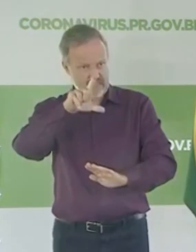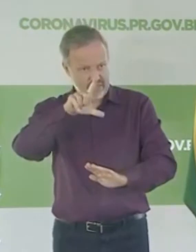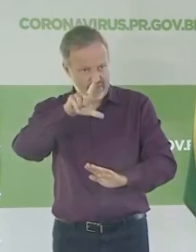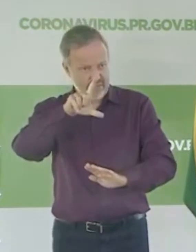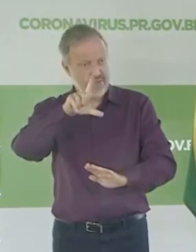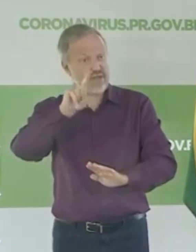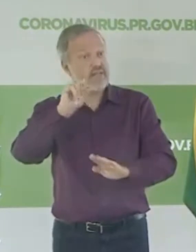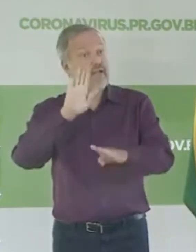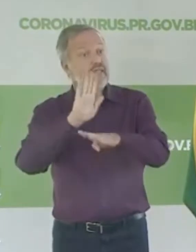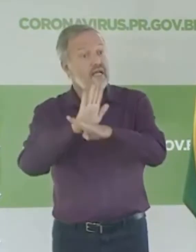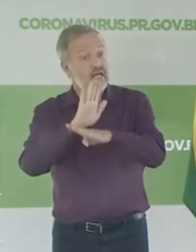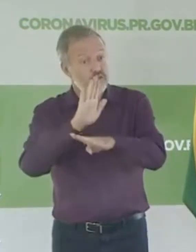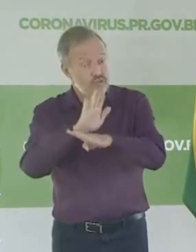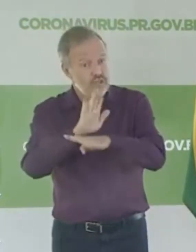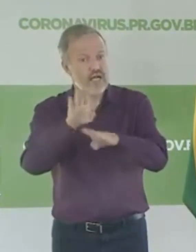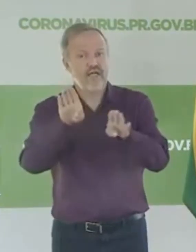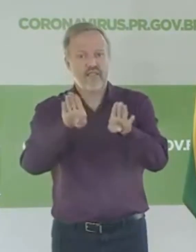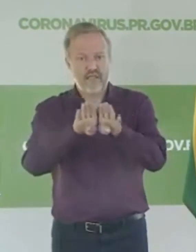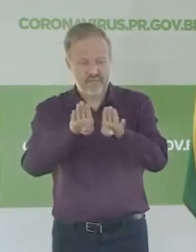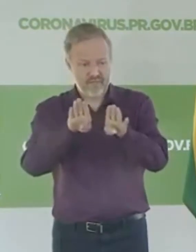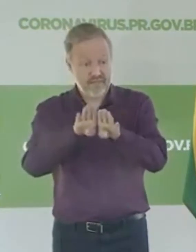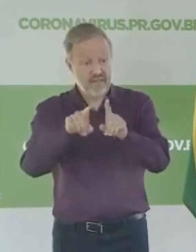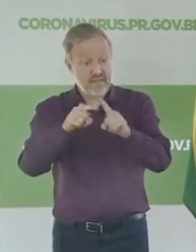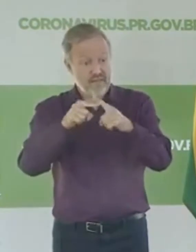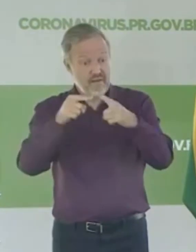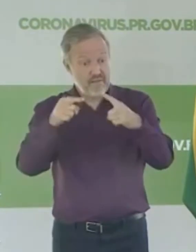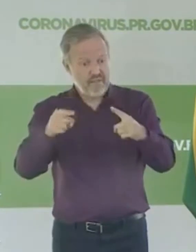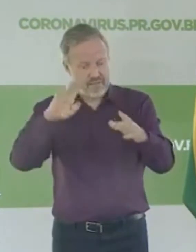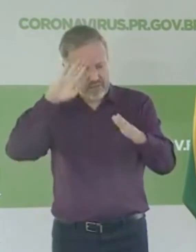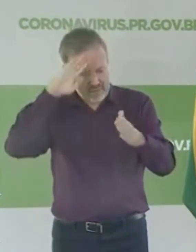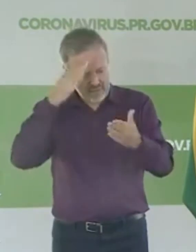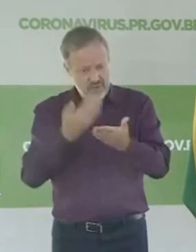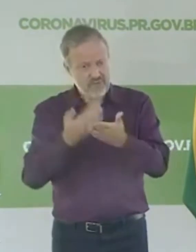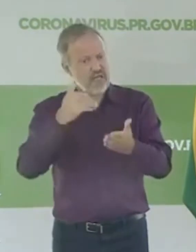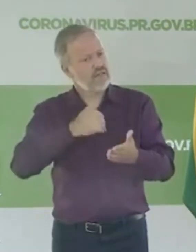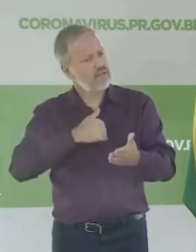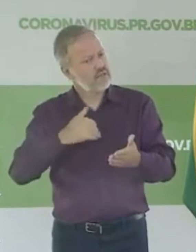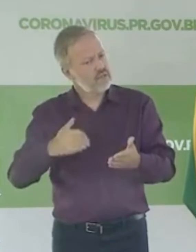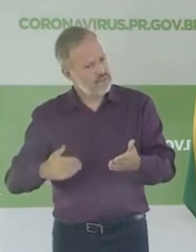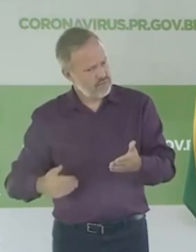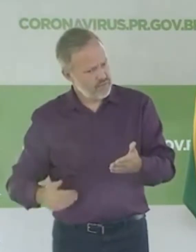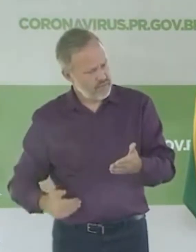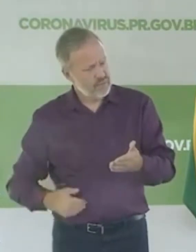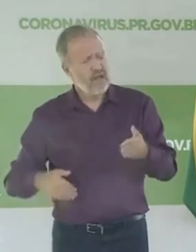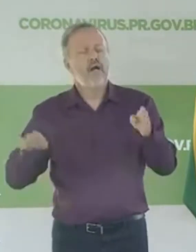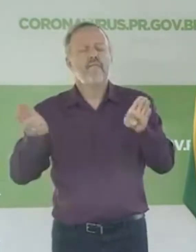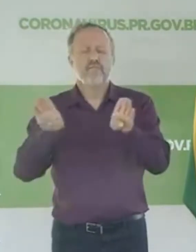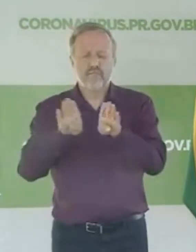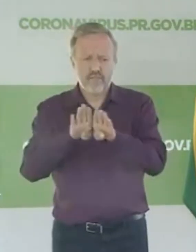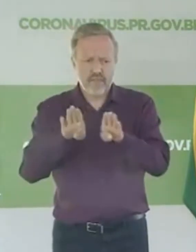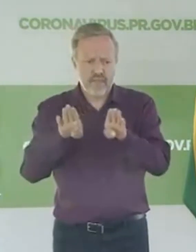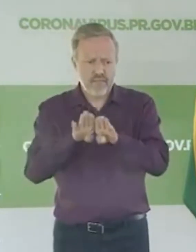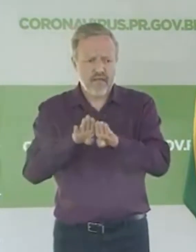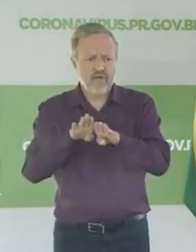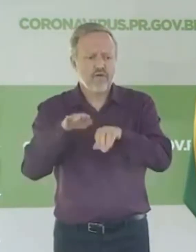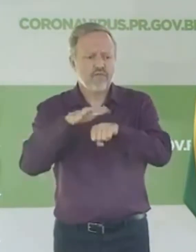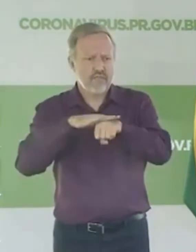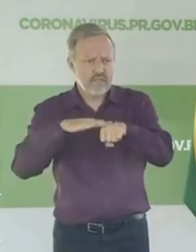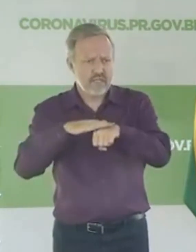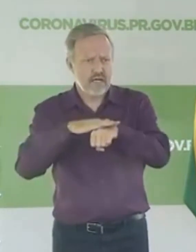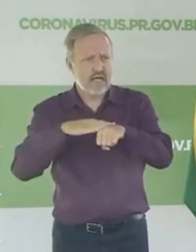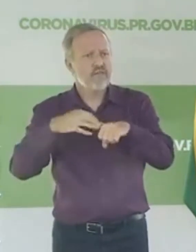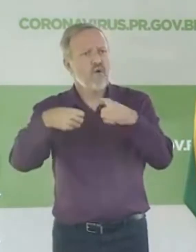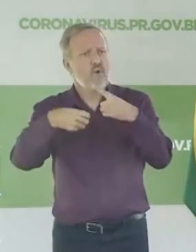temos que colocar. A situação é grave, mas nós temos que confiar nas medidas do governo. Estamos conversando também, governador, com os municípios do Paraná. São